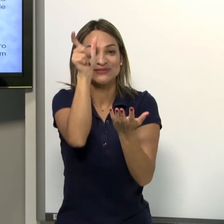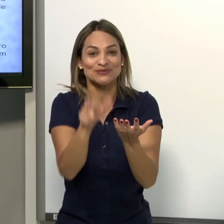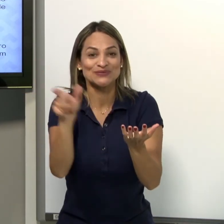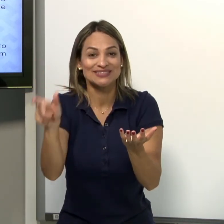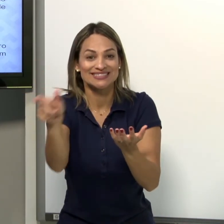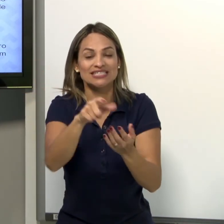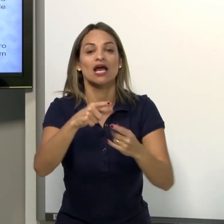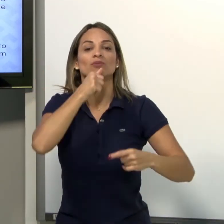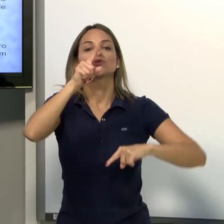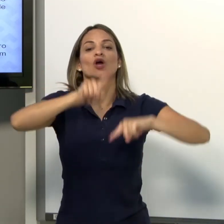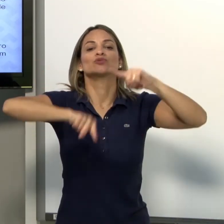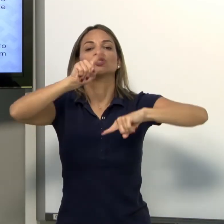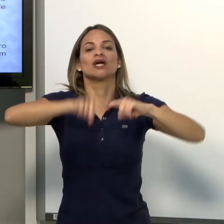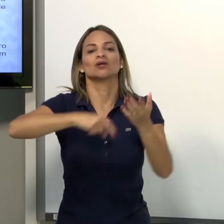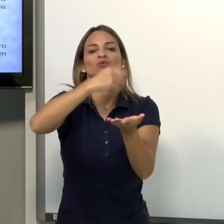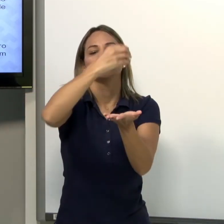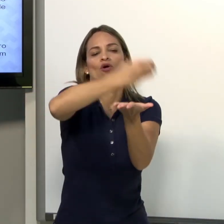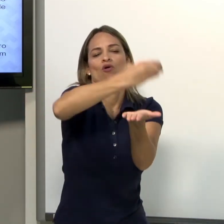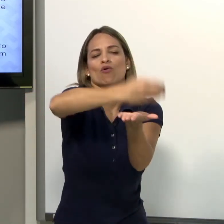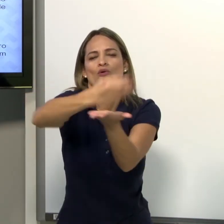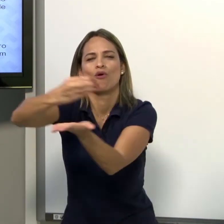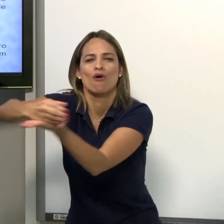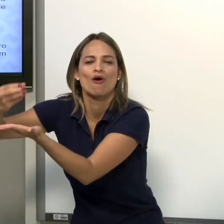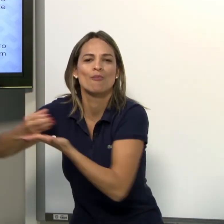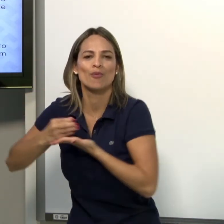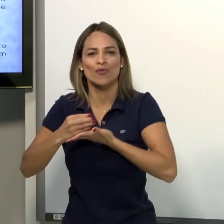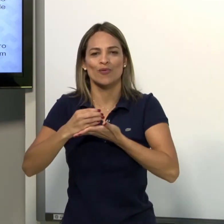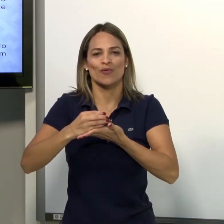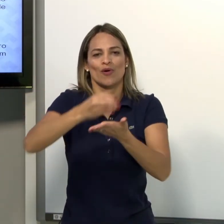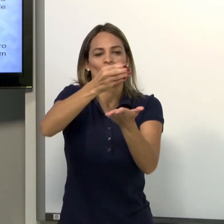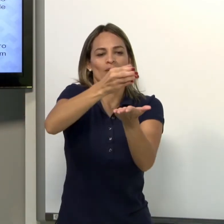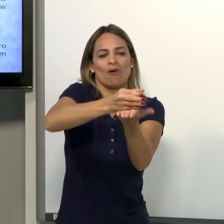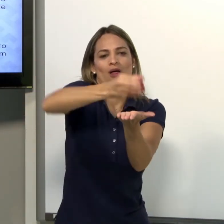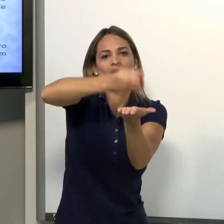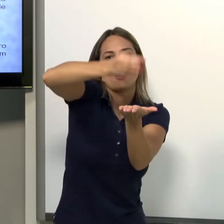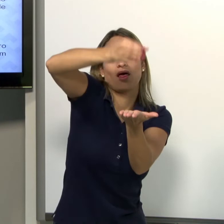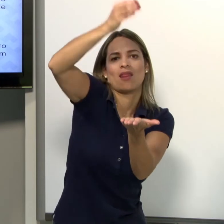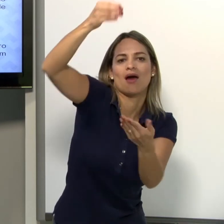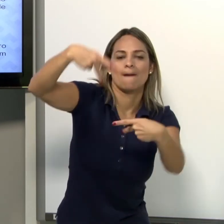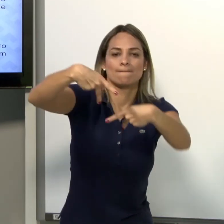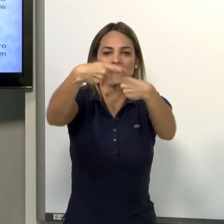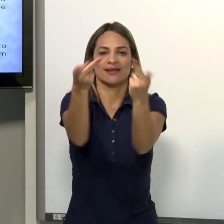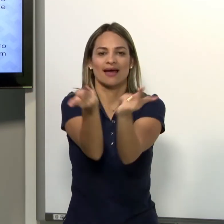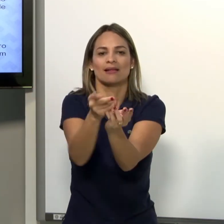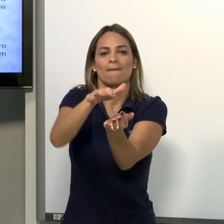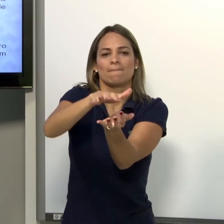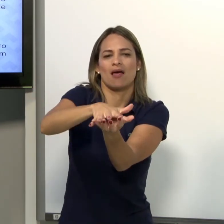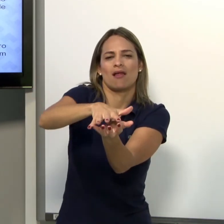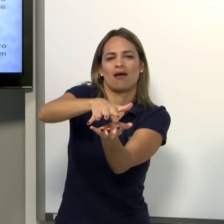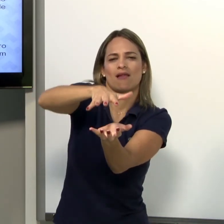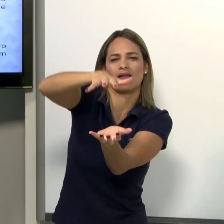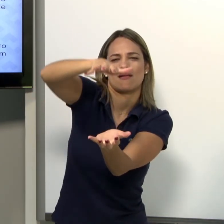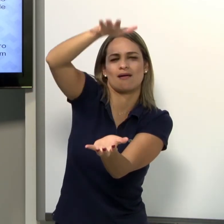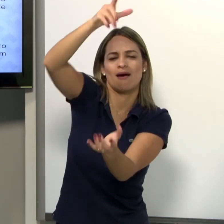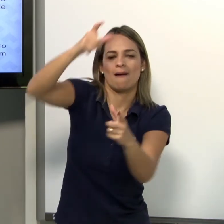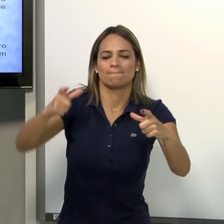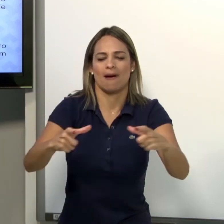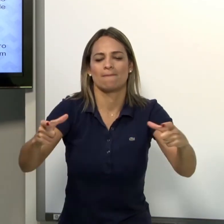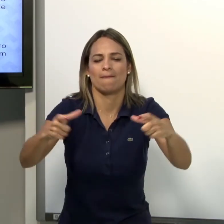cheio de pessoas usa esse classificador. Então, um objeto, um copo, por exemplo. Vários copos empilhados. Pratos.